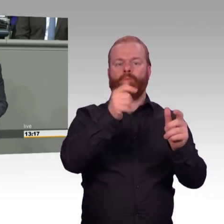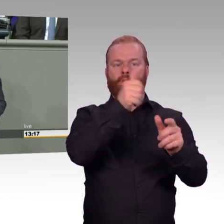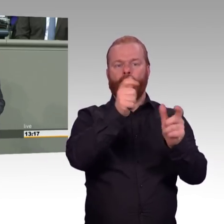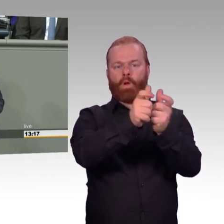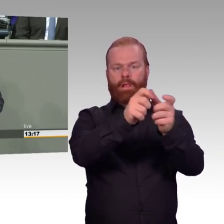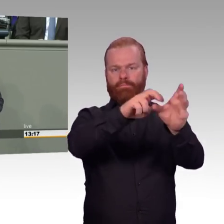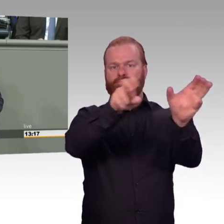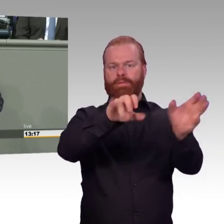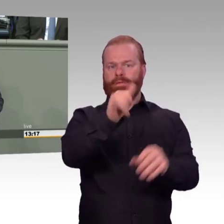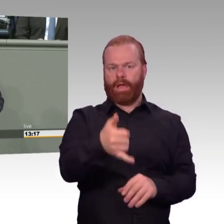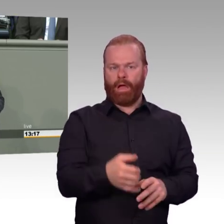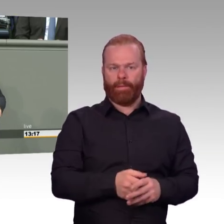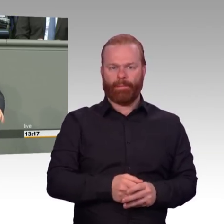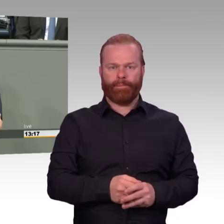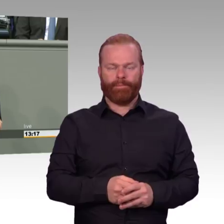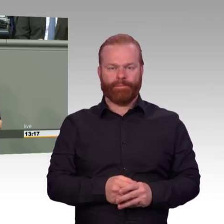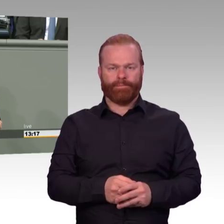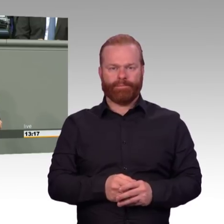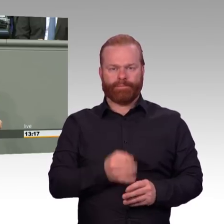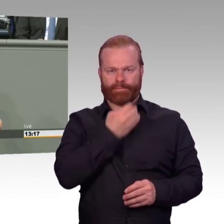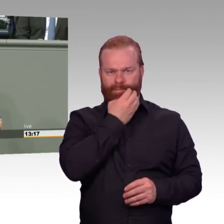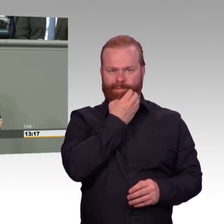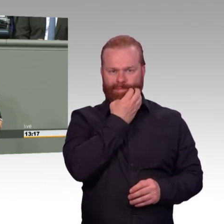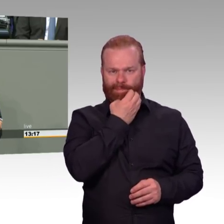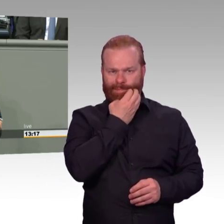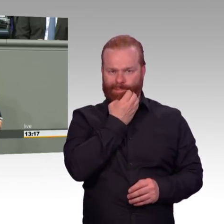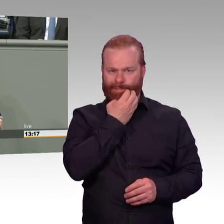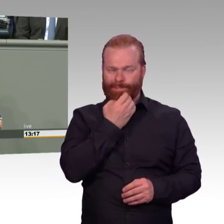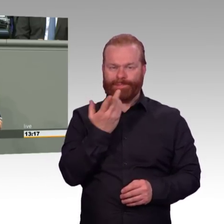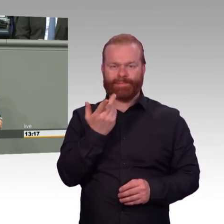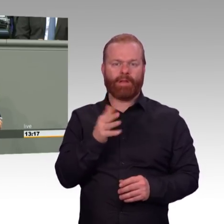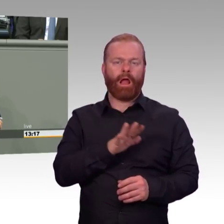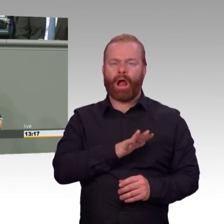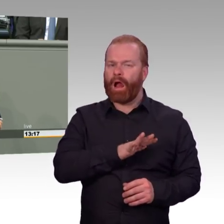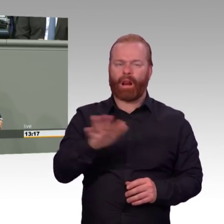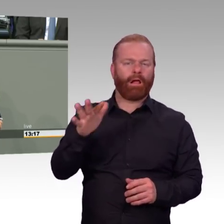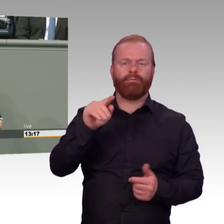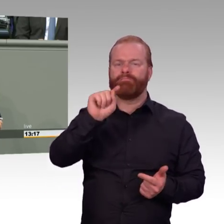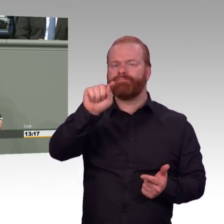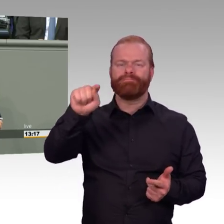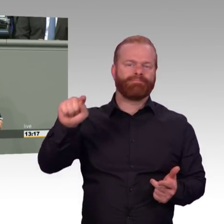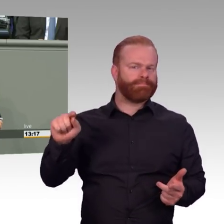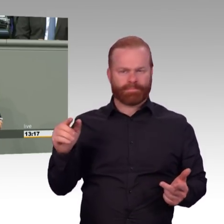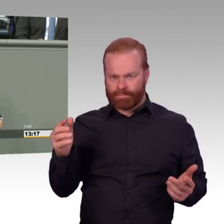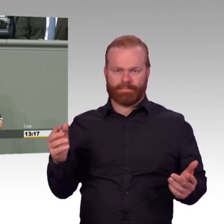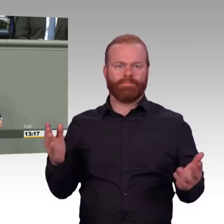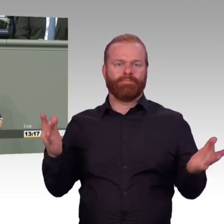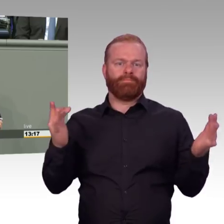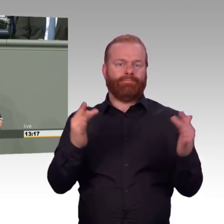überhaupt, erst in Jahrzehnten in der Lage, diese 40 Gigawatt Grundlast zur Verfügung zu stellen. Bis dahin muss die Kohleverstromung als sichere